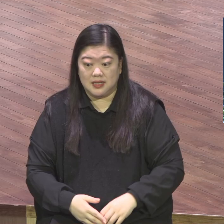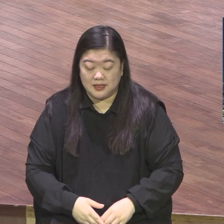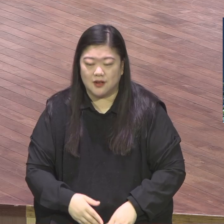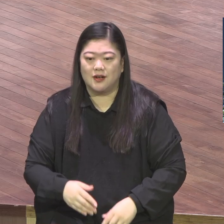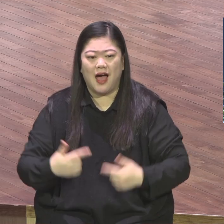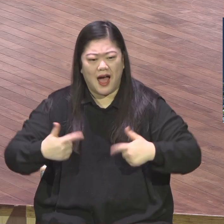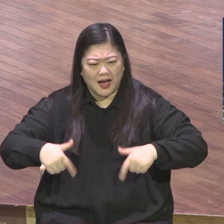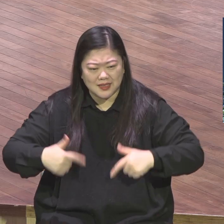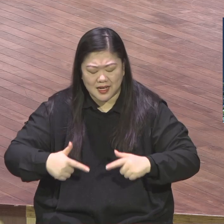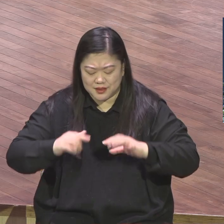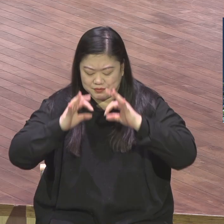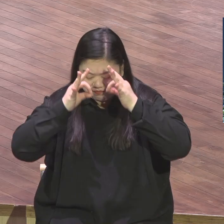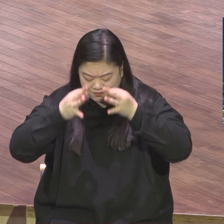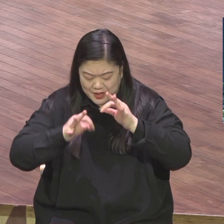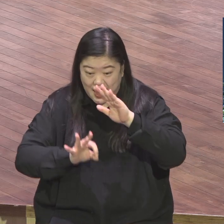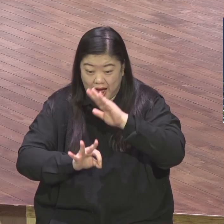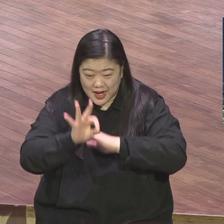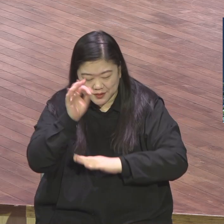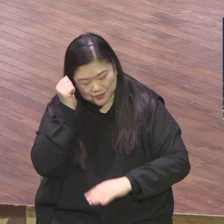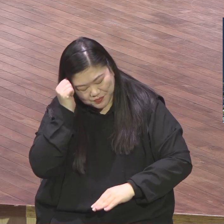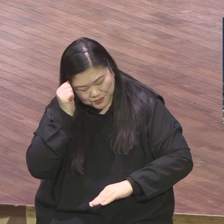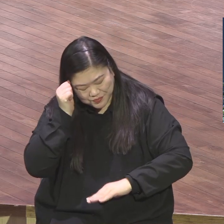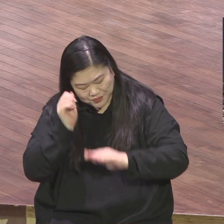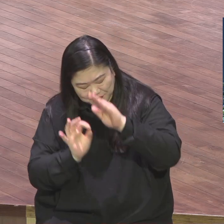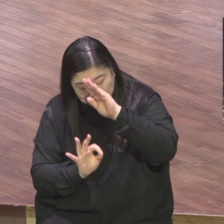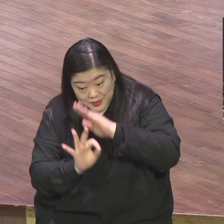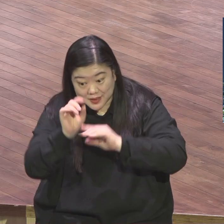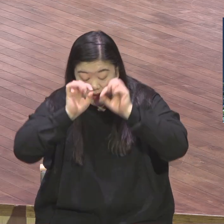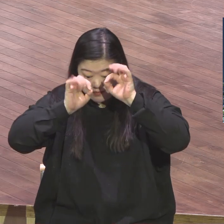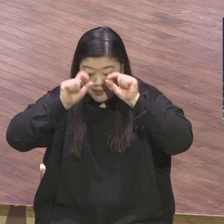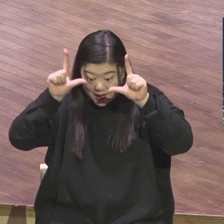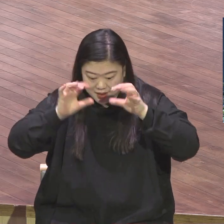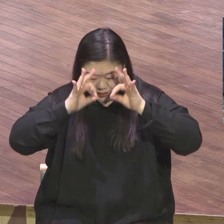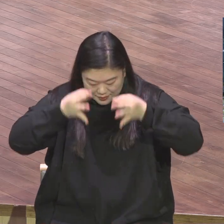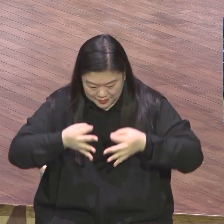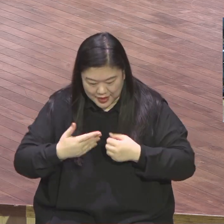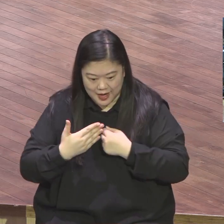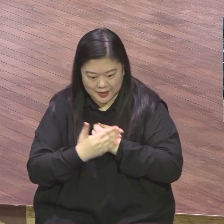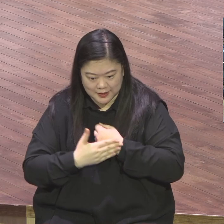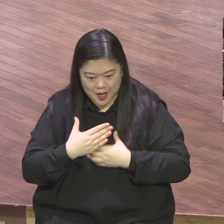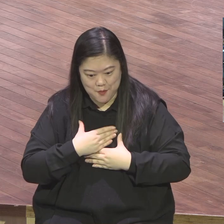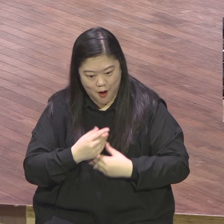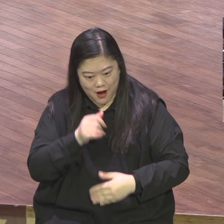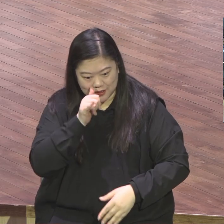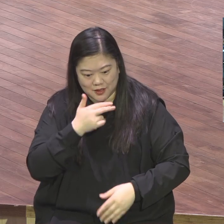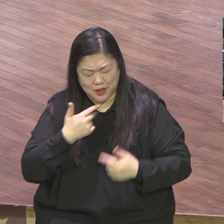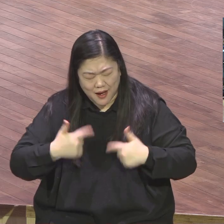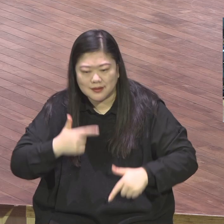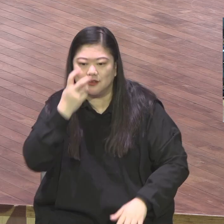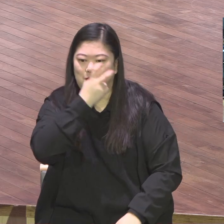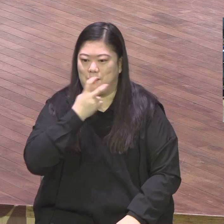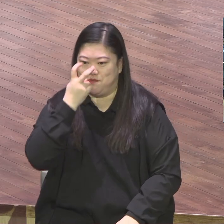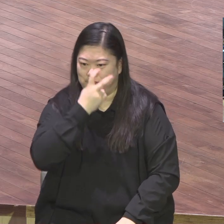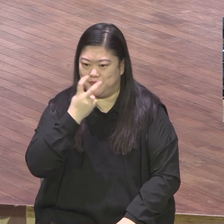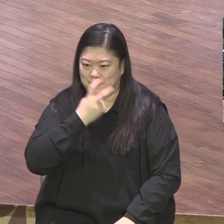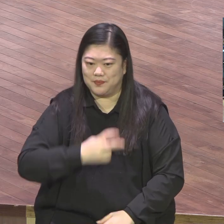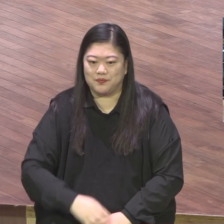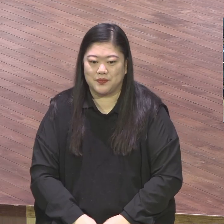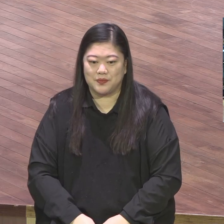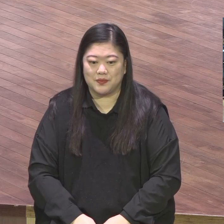있는가. 평안한지. 자 3절 봅니다. 내가 너희를 생각할 때마다 나의 하나님께